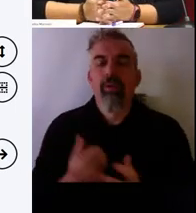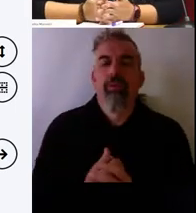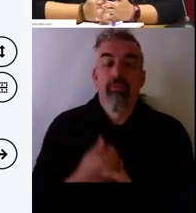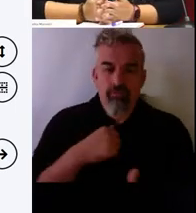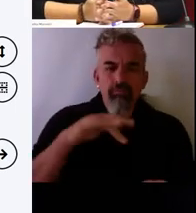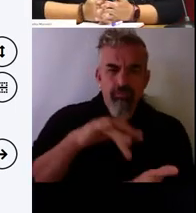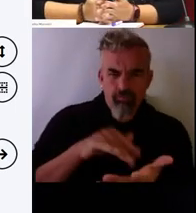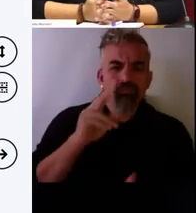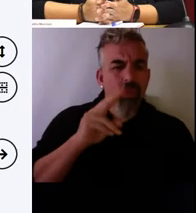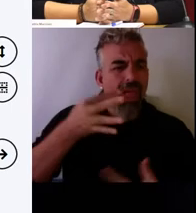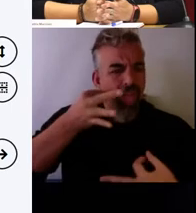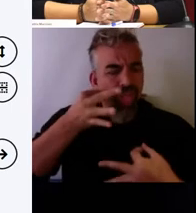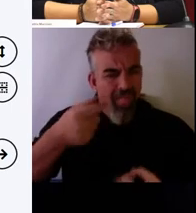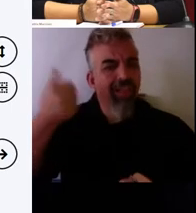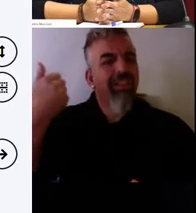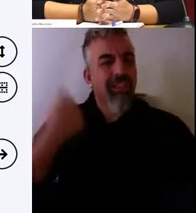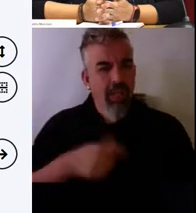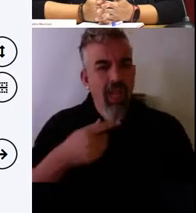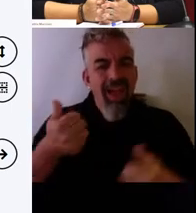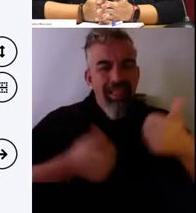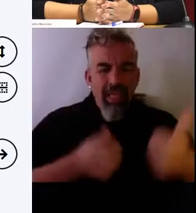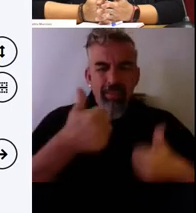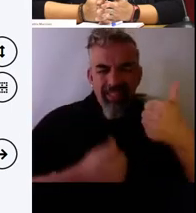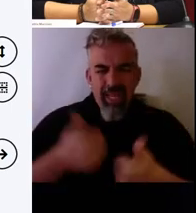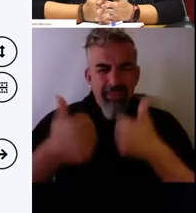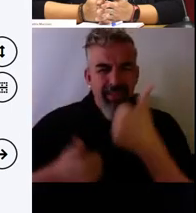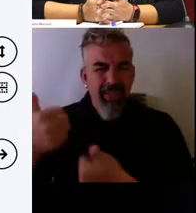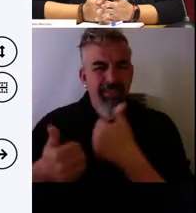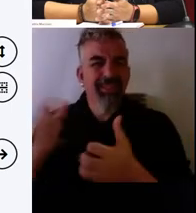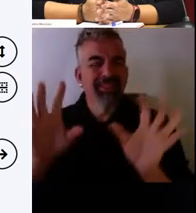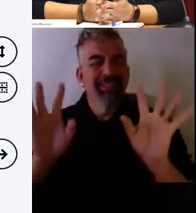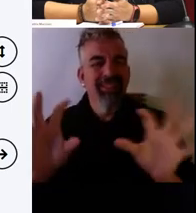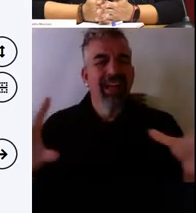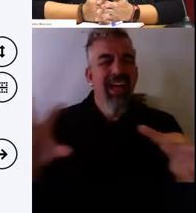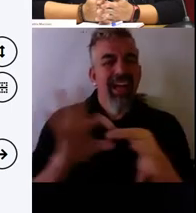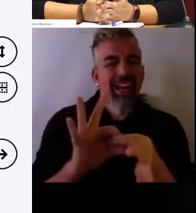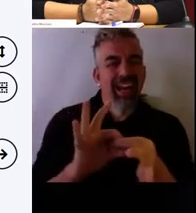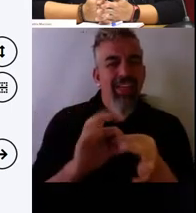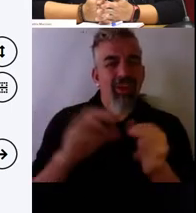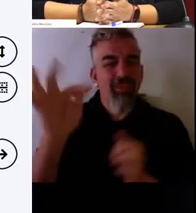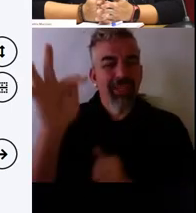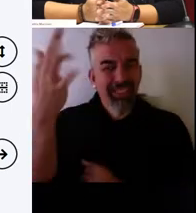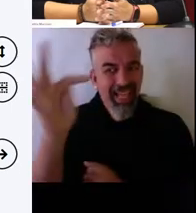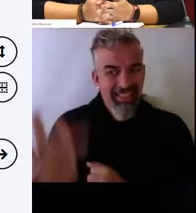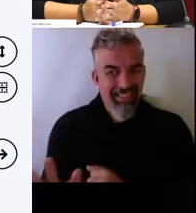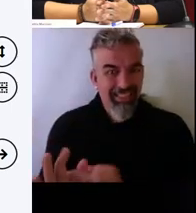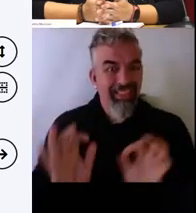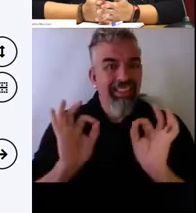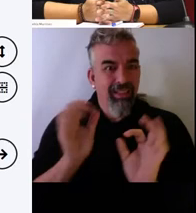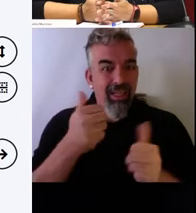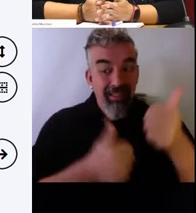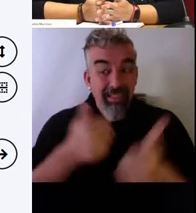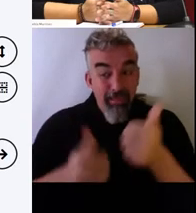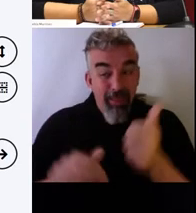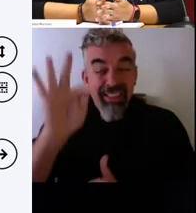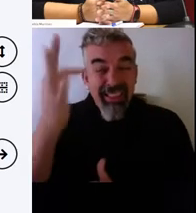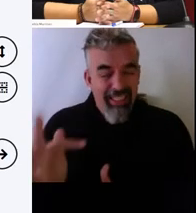cómo se hacen exámenes de redacción periodística tipo test. Entonces, a mí me duele.